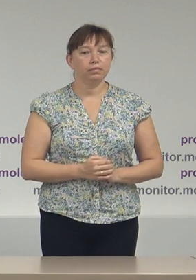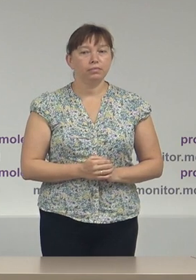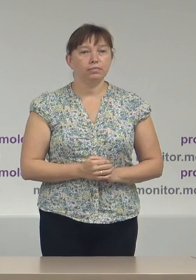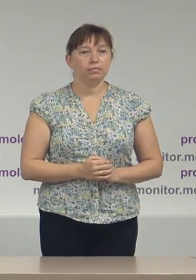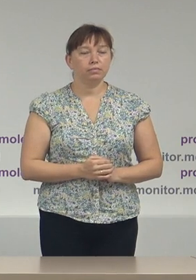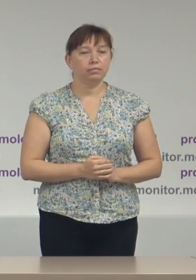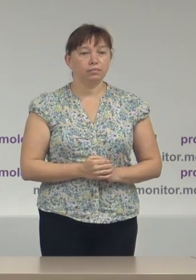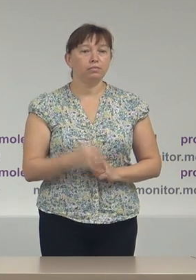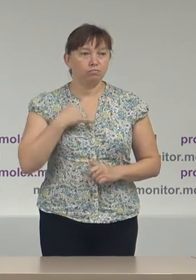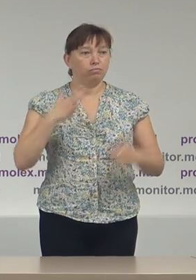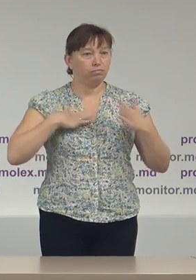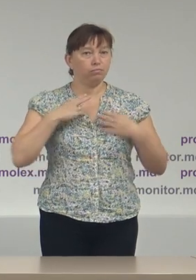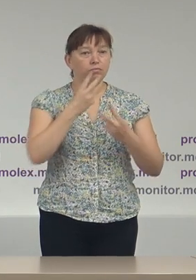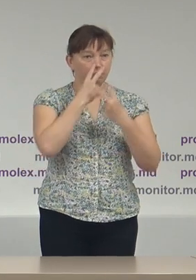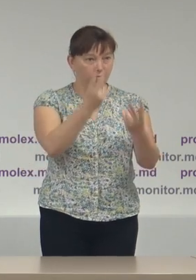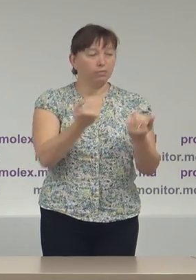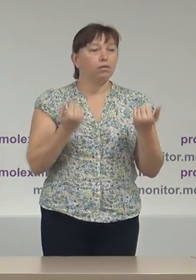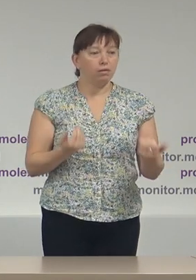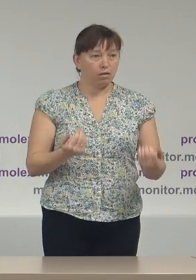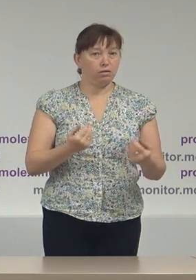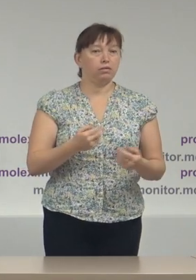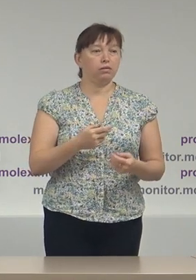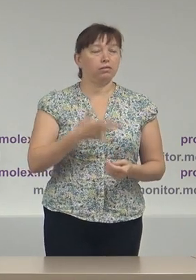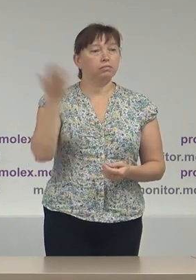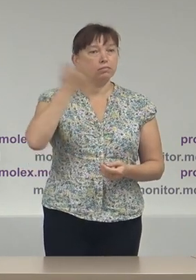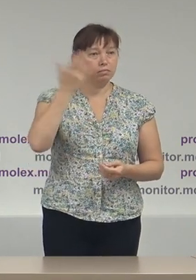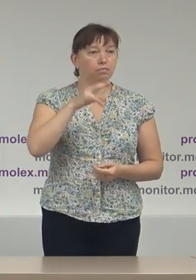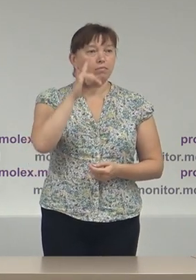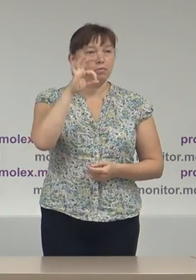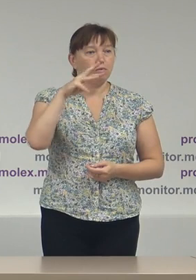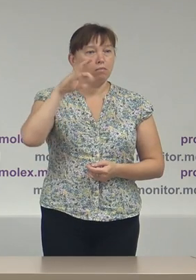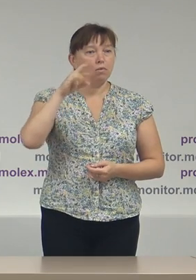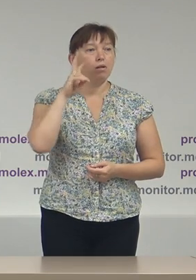Bine v-am regăsit la seriul misiunii Promolex.